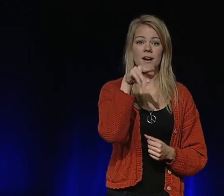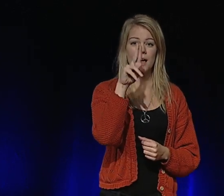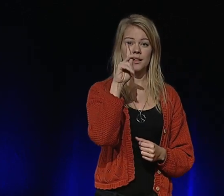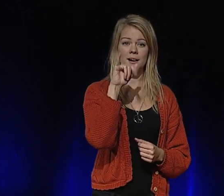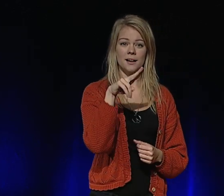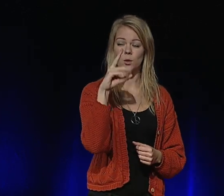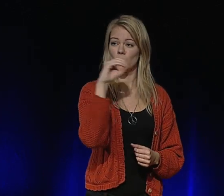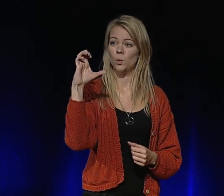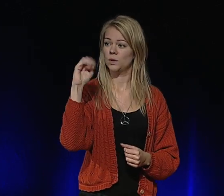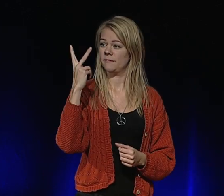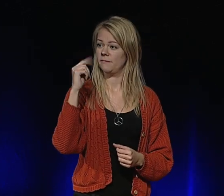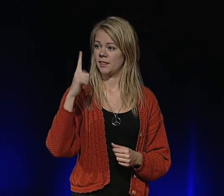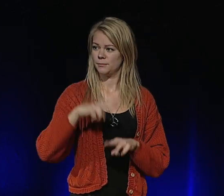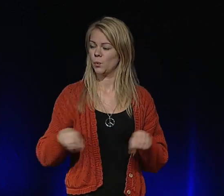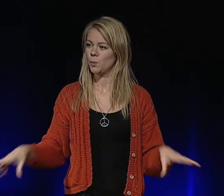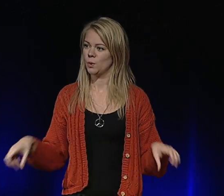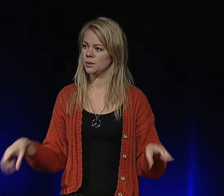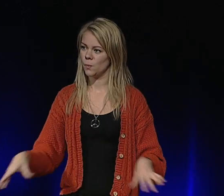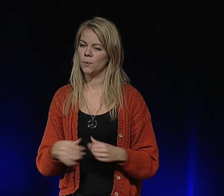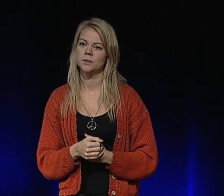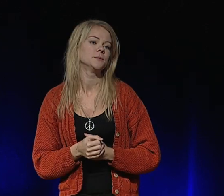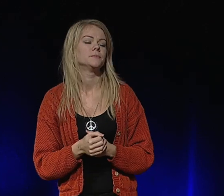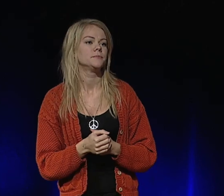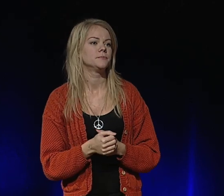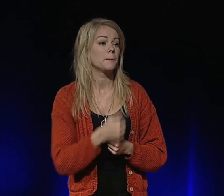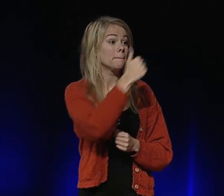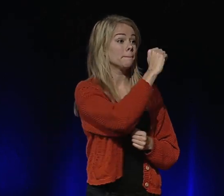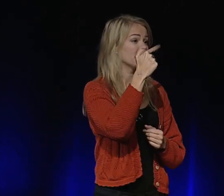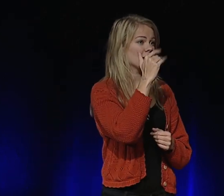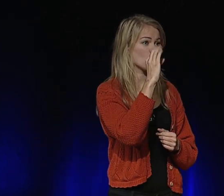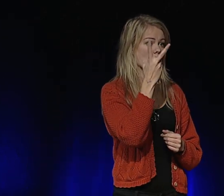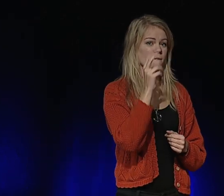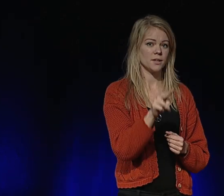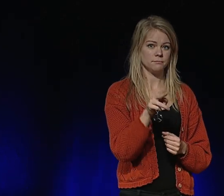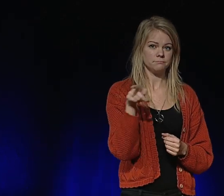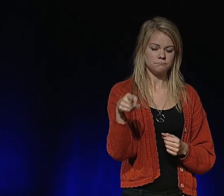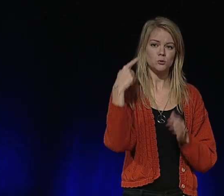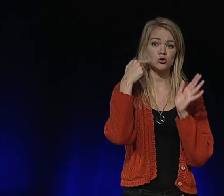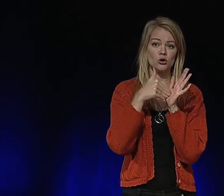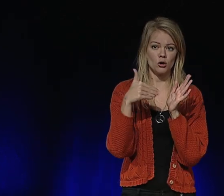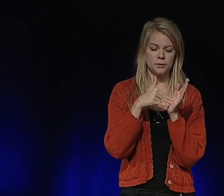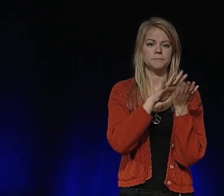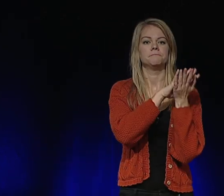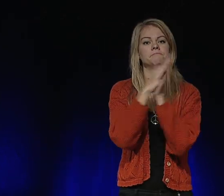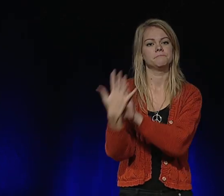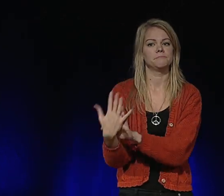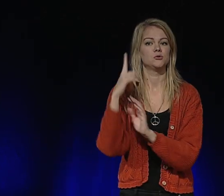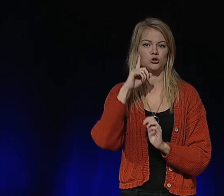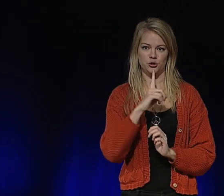Franklin Roosevelt satt i rullstol. Beethoven var hörselskadad och blev